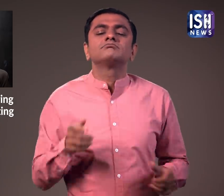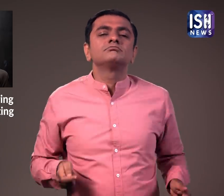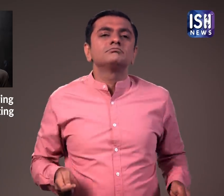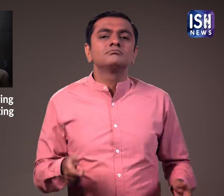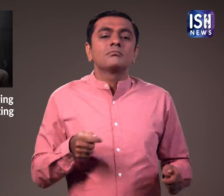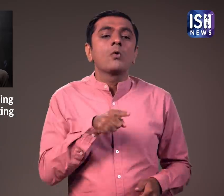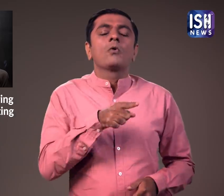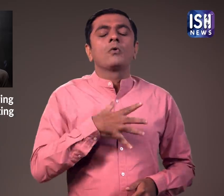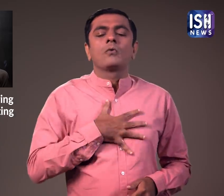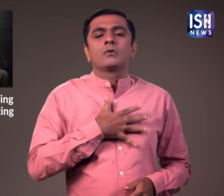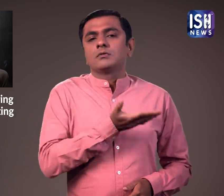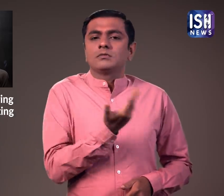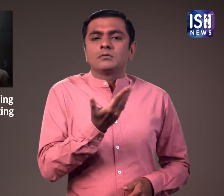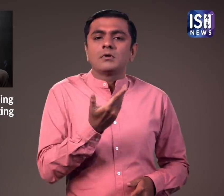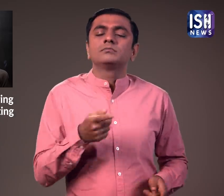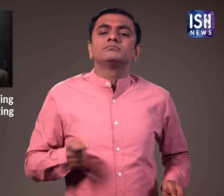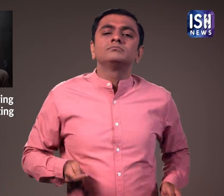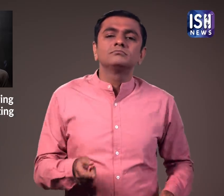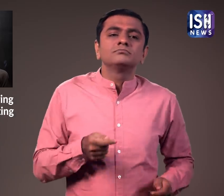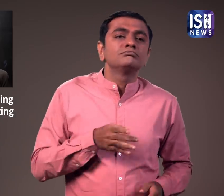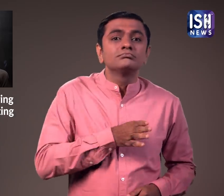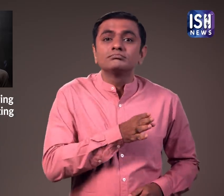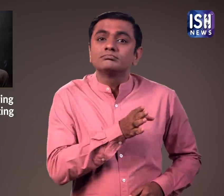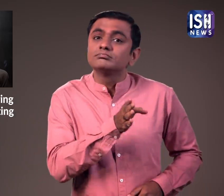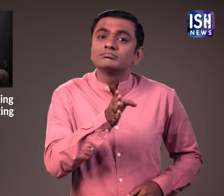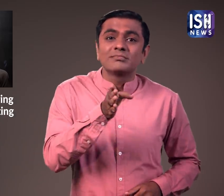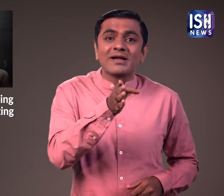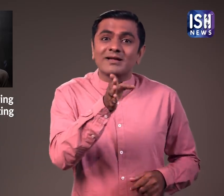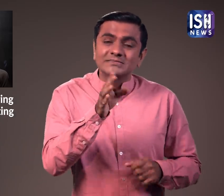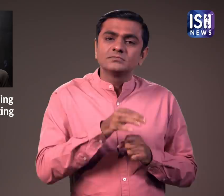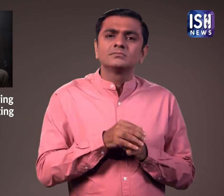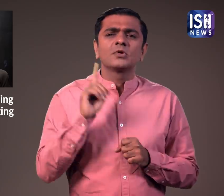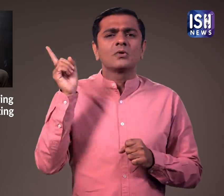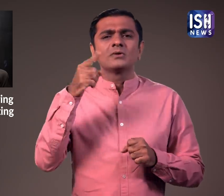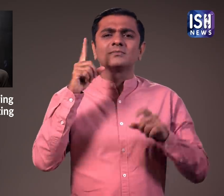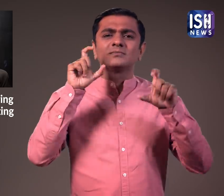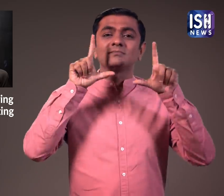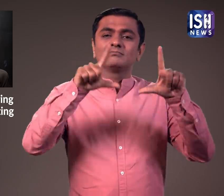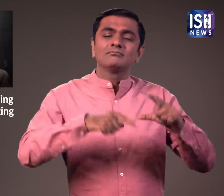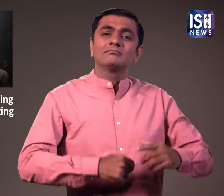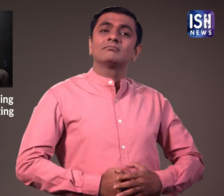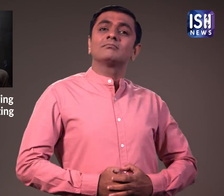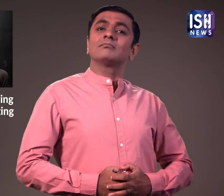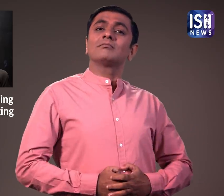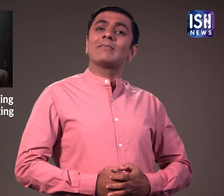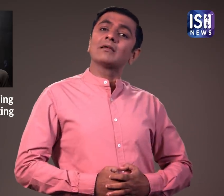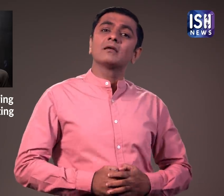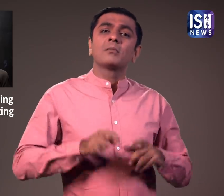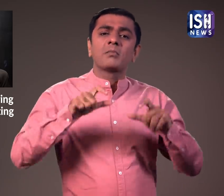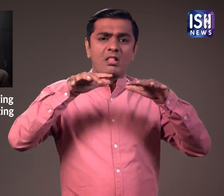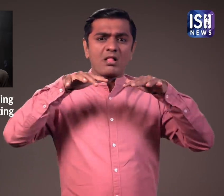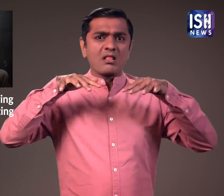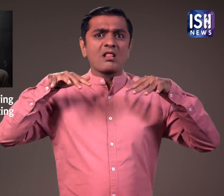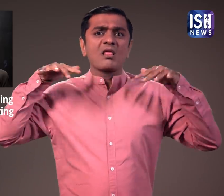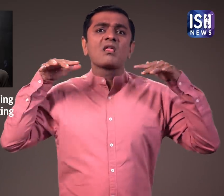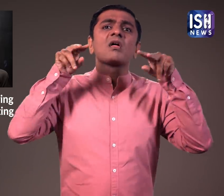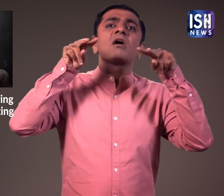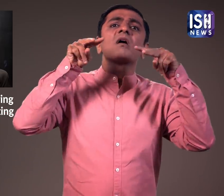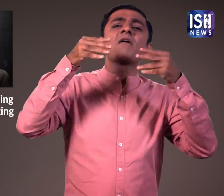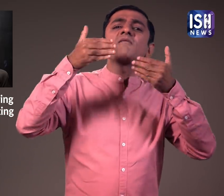उठाया। दिव्यांग लोगों को पेंटिंग के करीब एक विशेश थान